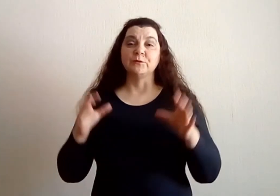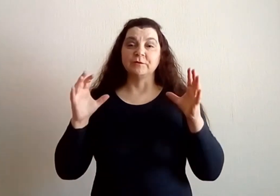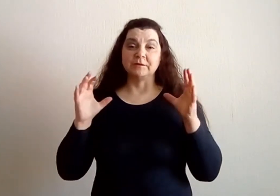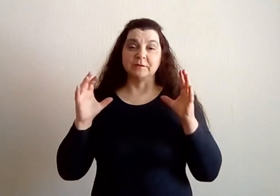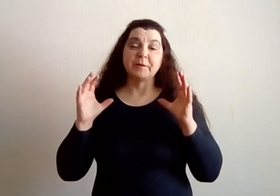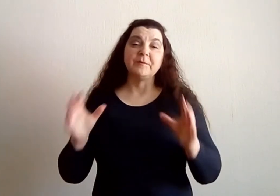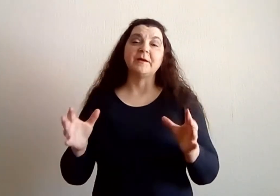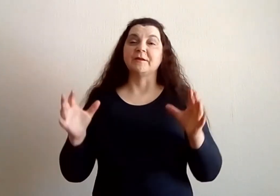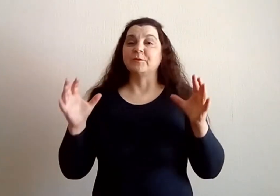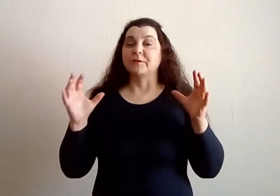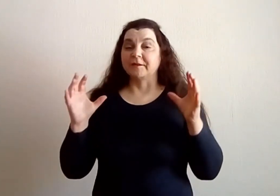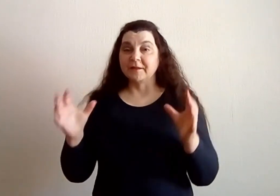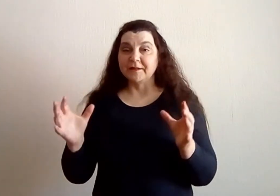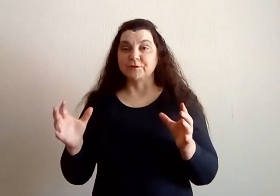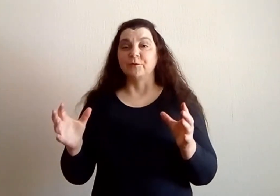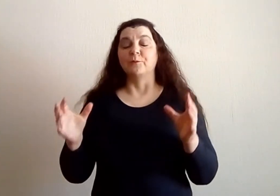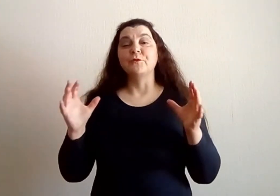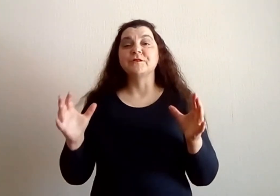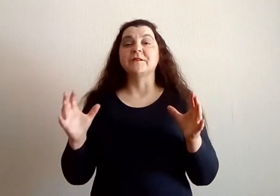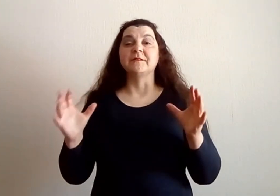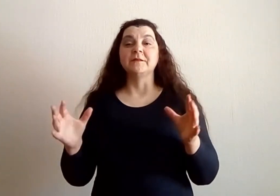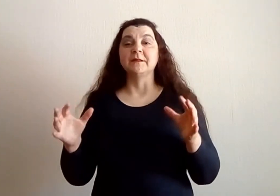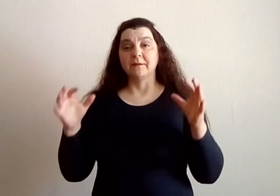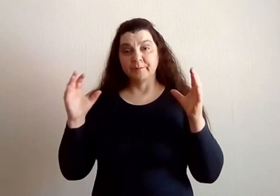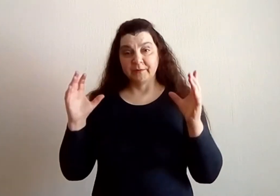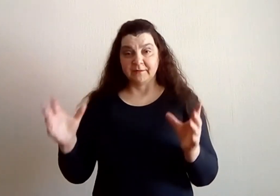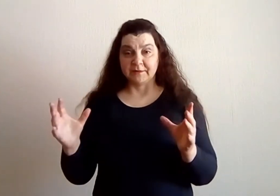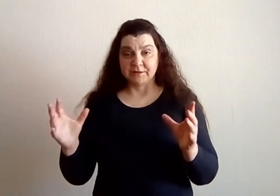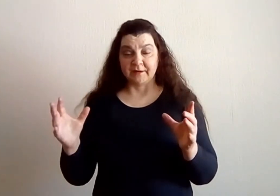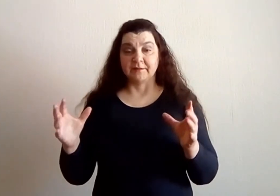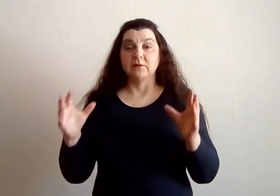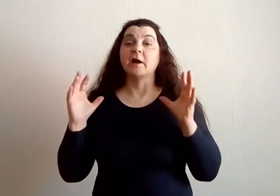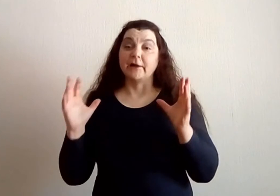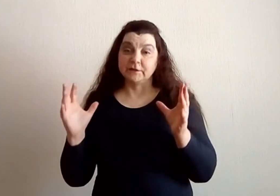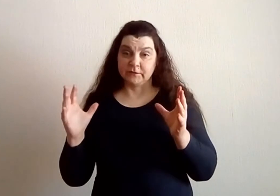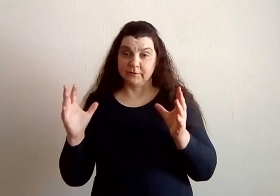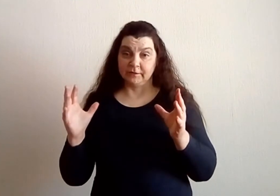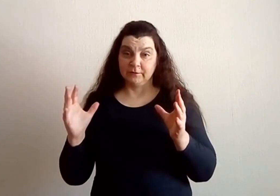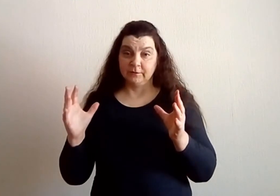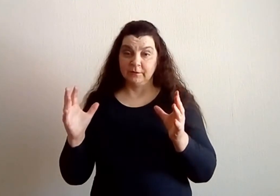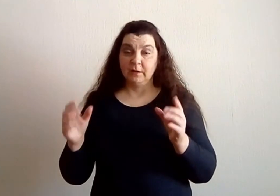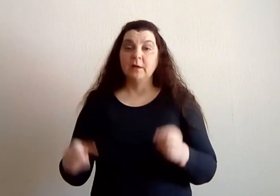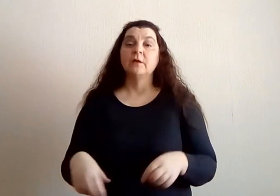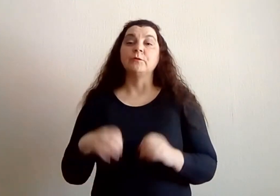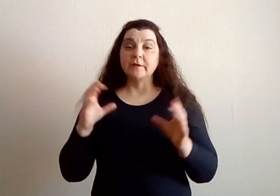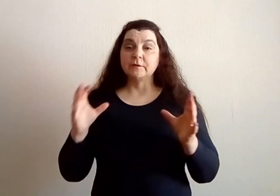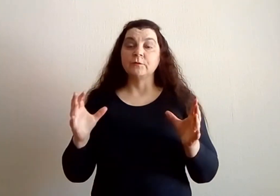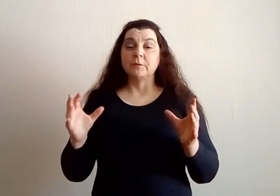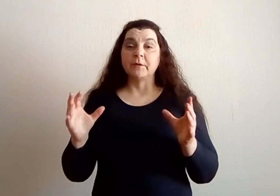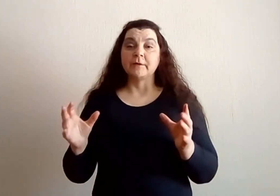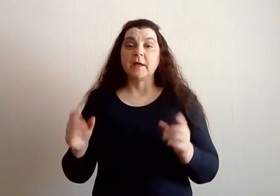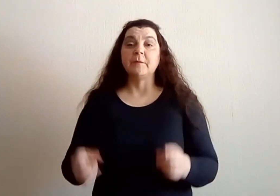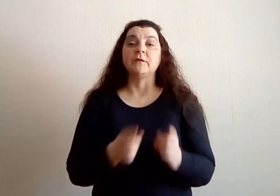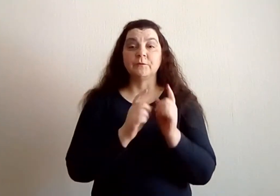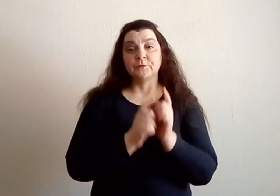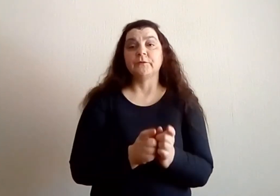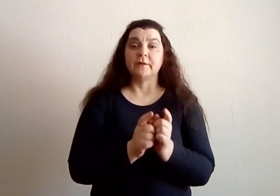вот, например, эту задачу можно сделать за час качественно. Но если у тебя время всего 20